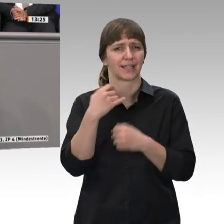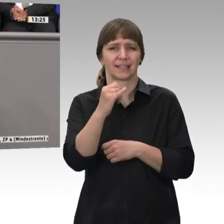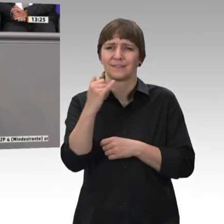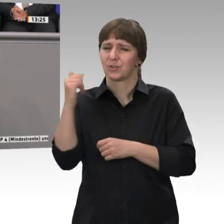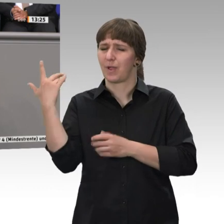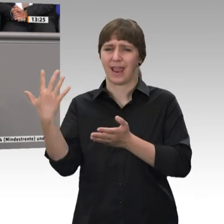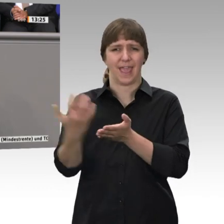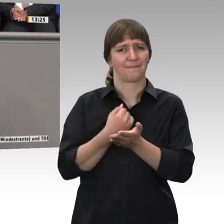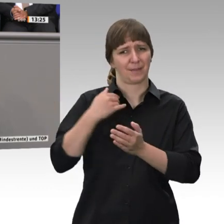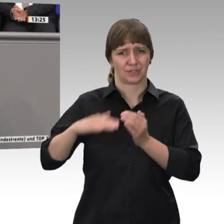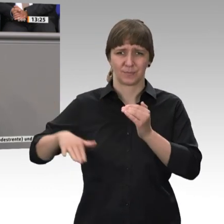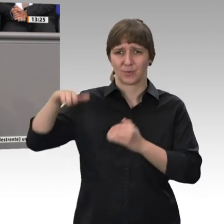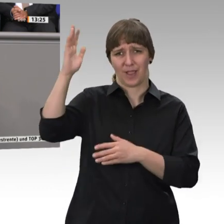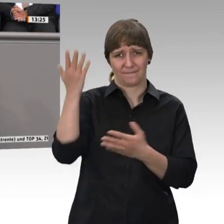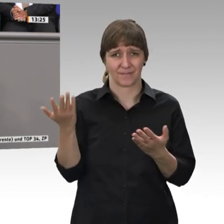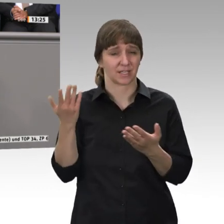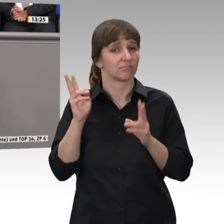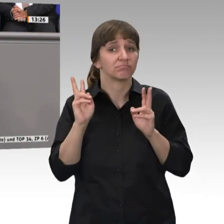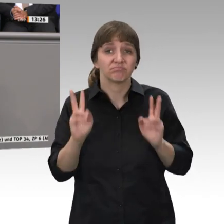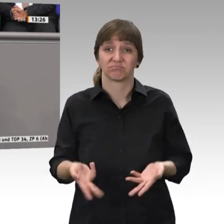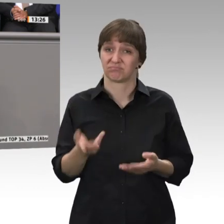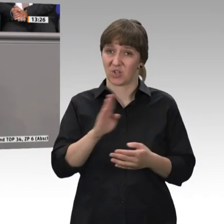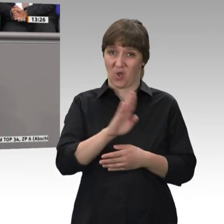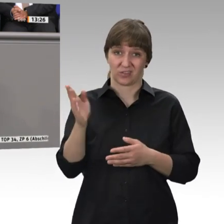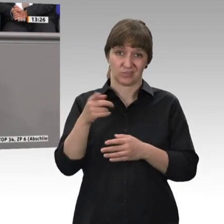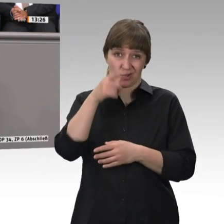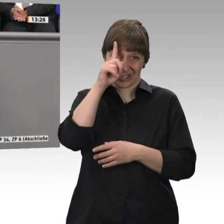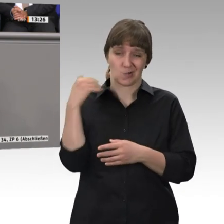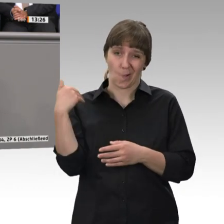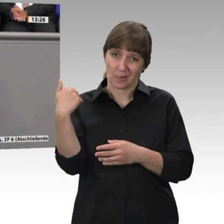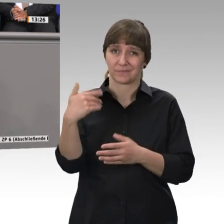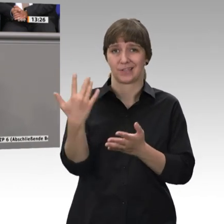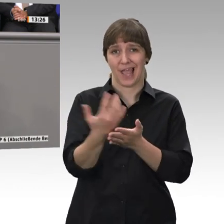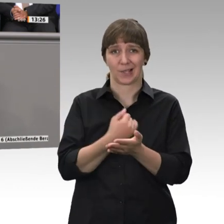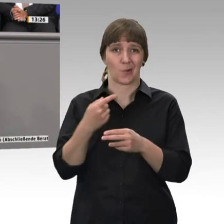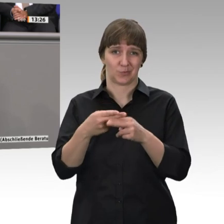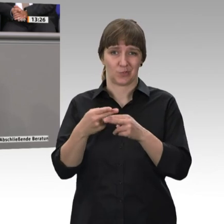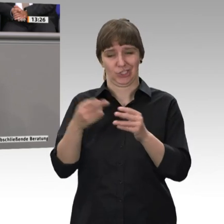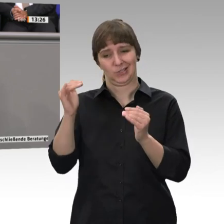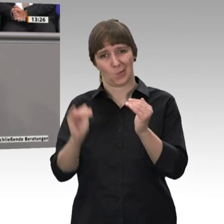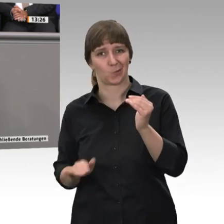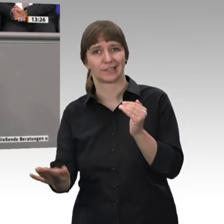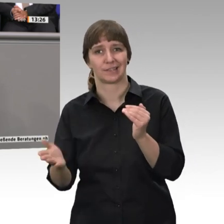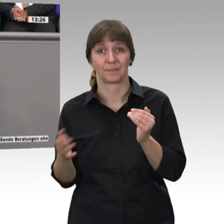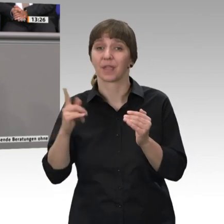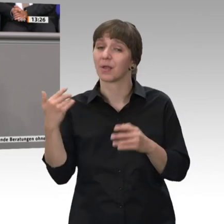waren die Einkommen in Ostdeutschland häufig unter dem Durchschnitt. Aber die Menschen haben mit meist längeren Beitragsphasen